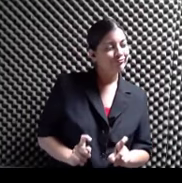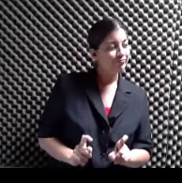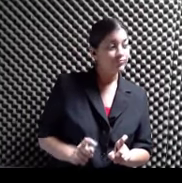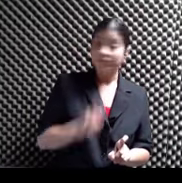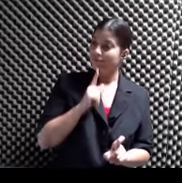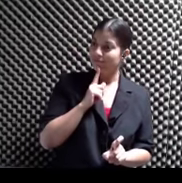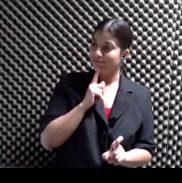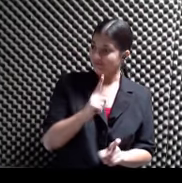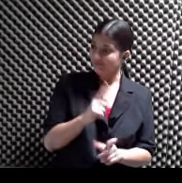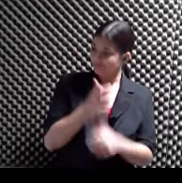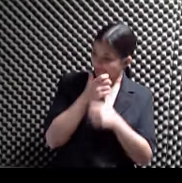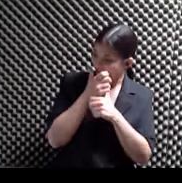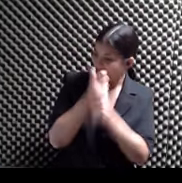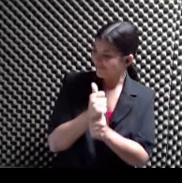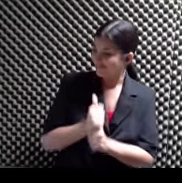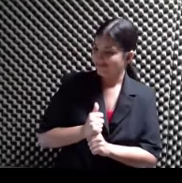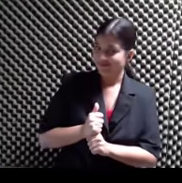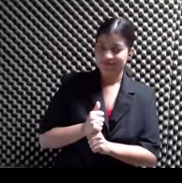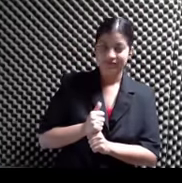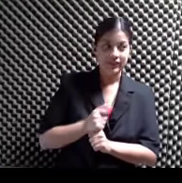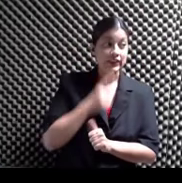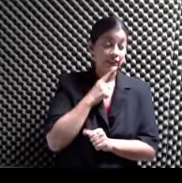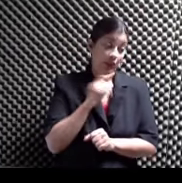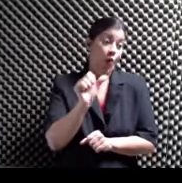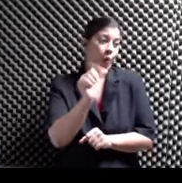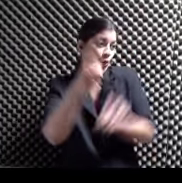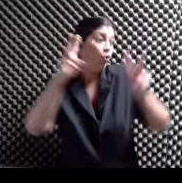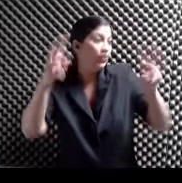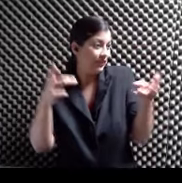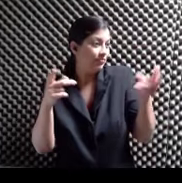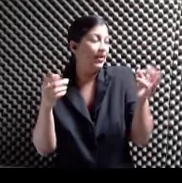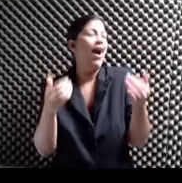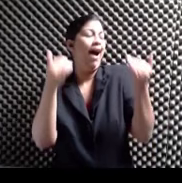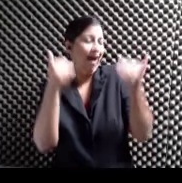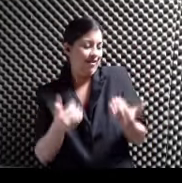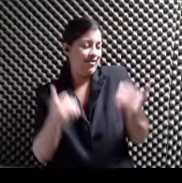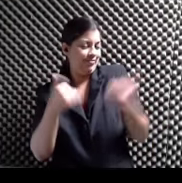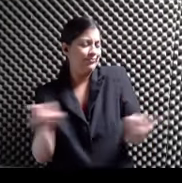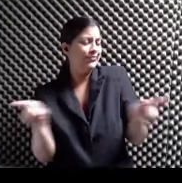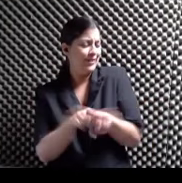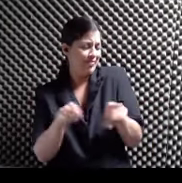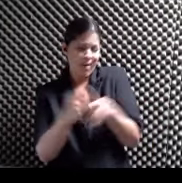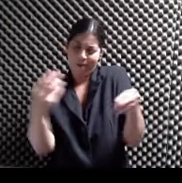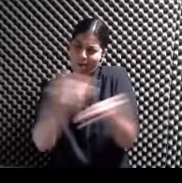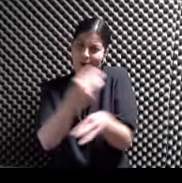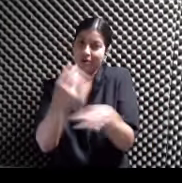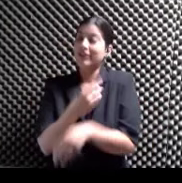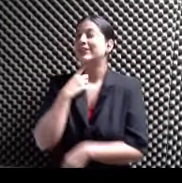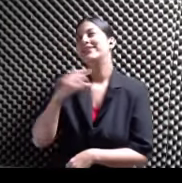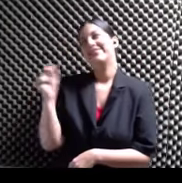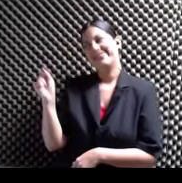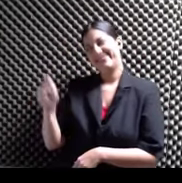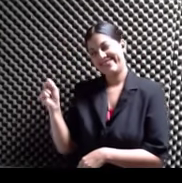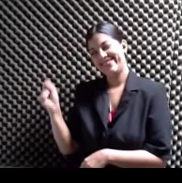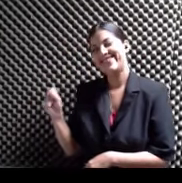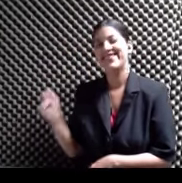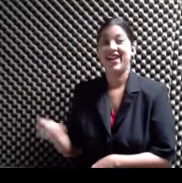eso Es interesante Que también Es otro tema Que está súper en boca En este momento Que hay discutirlo Vamos ¿Ves cómo va la cosa? Va